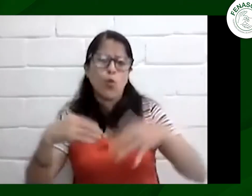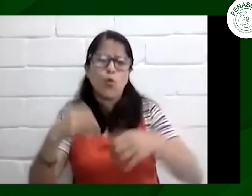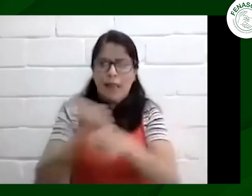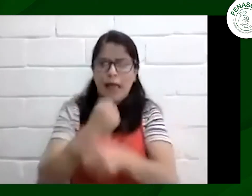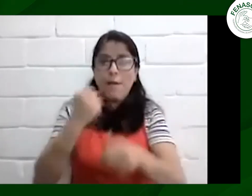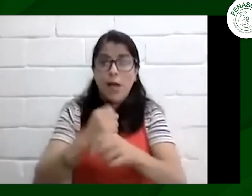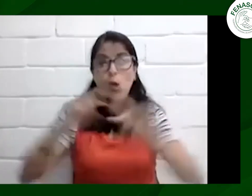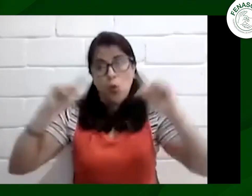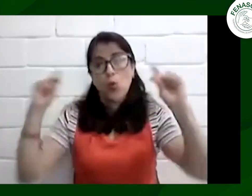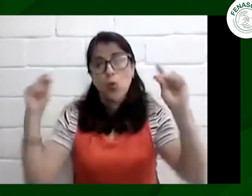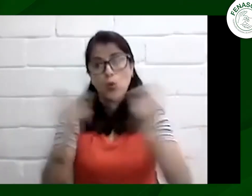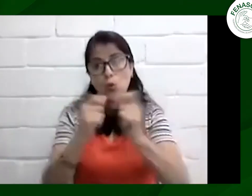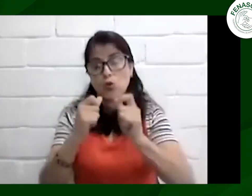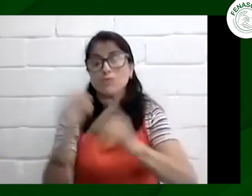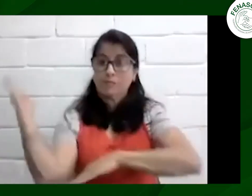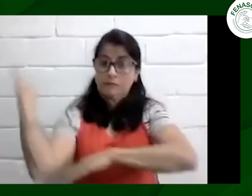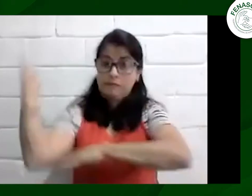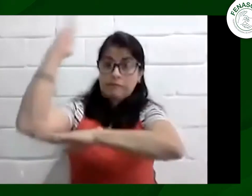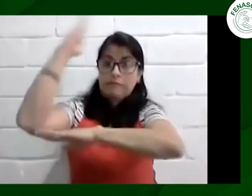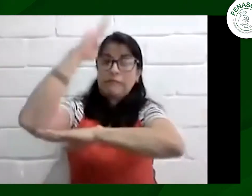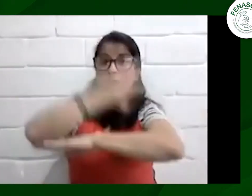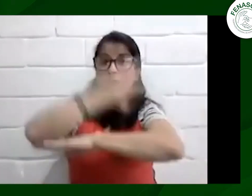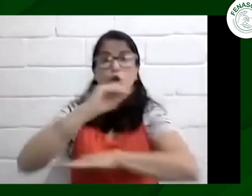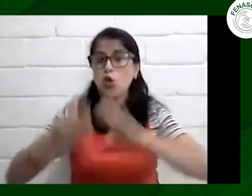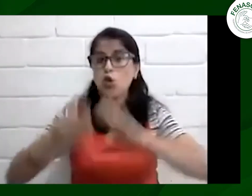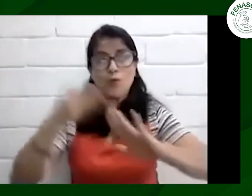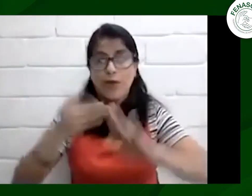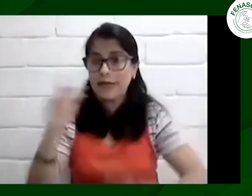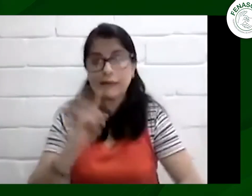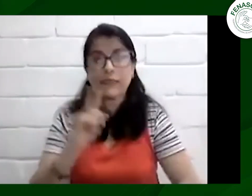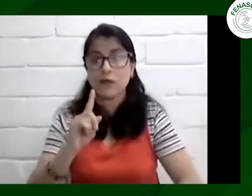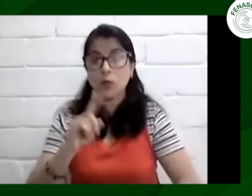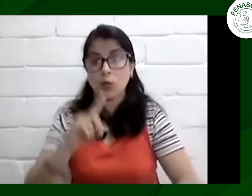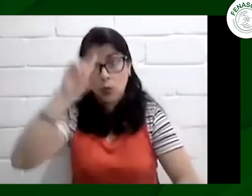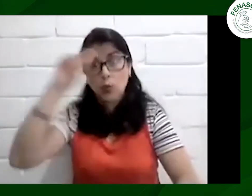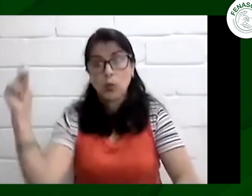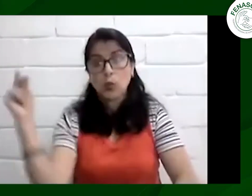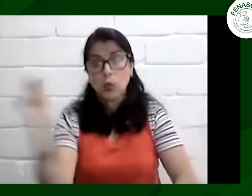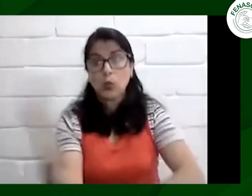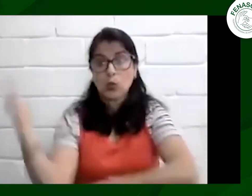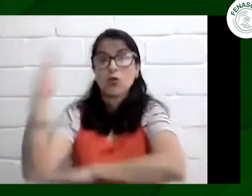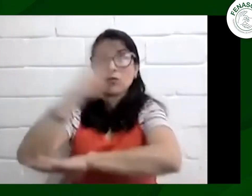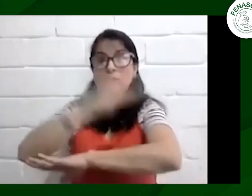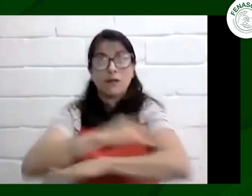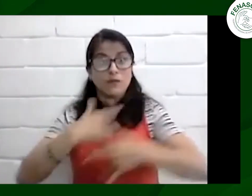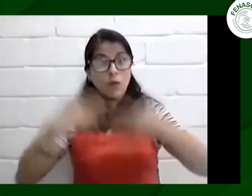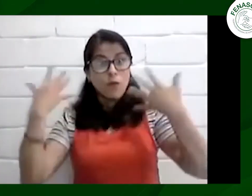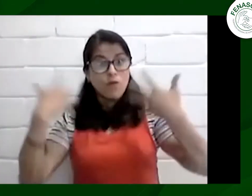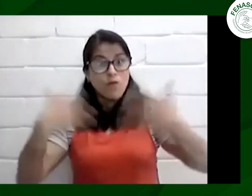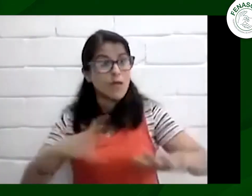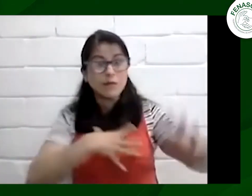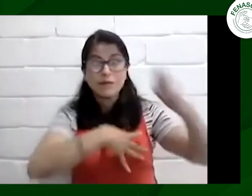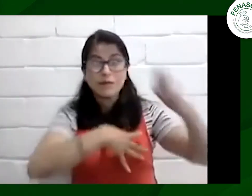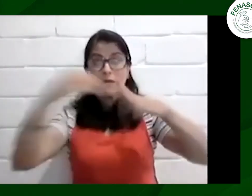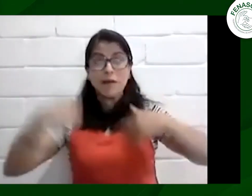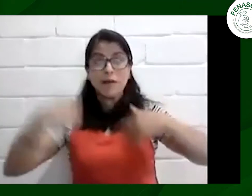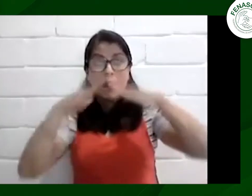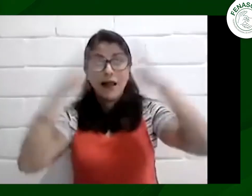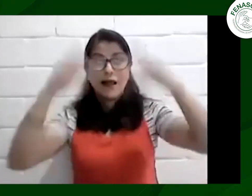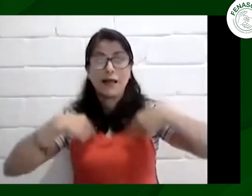podamos salir adelante en realidad como se mencionaba ese día el trabajo no fue fácil ni ese día ni el anterior a ese todo